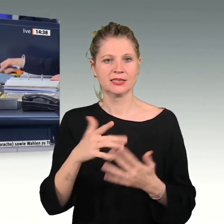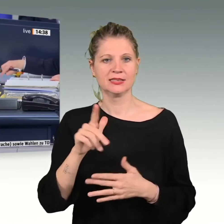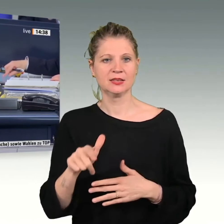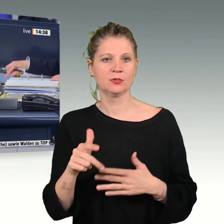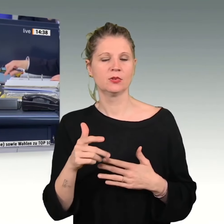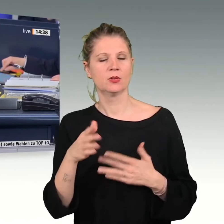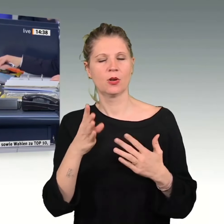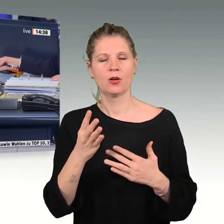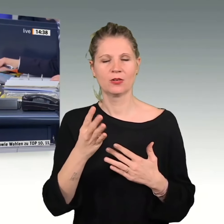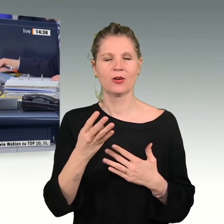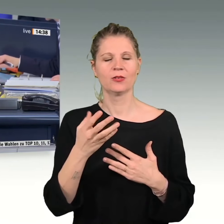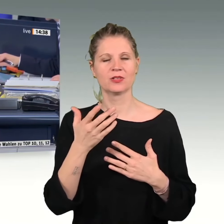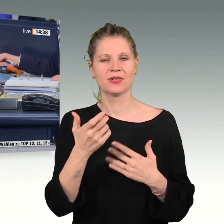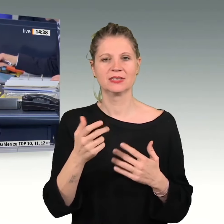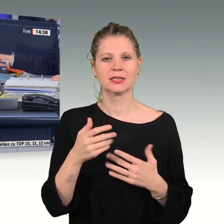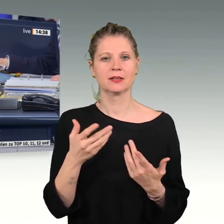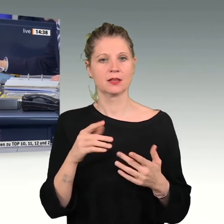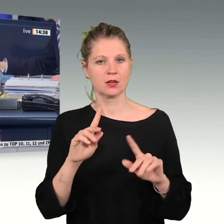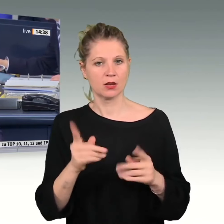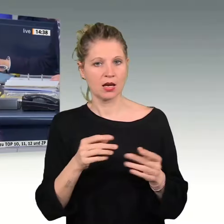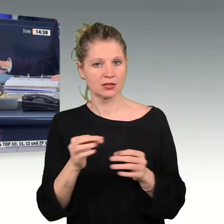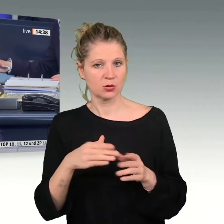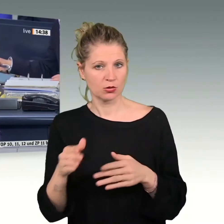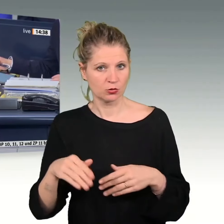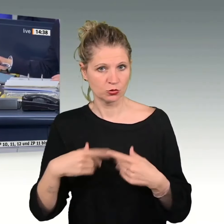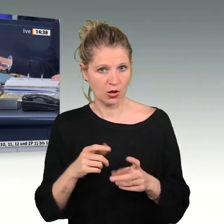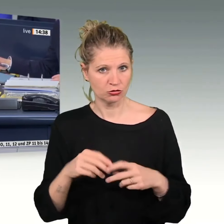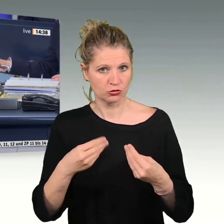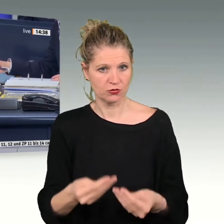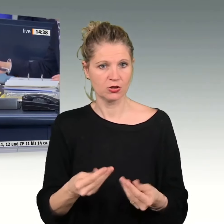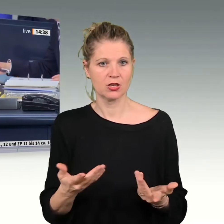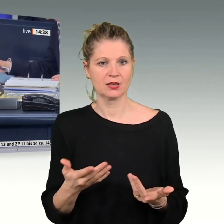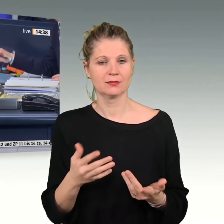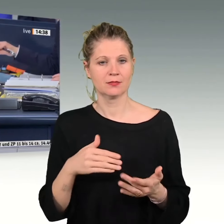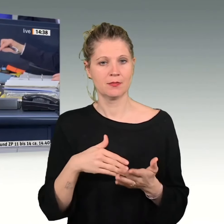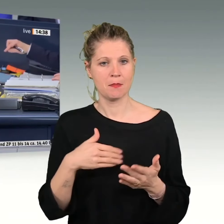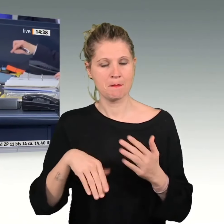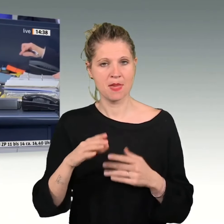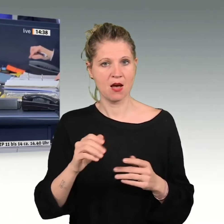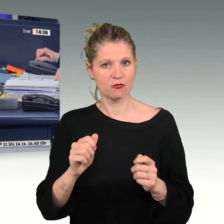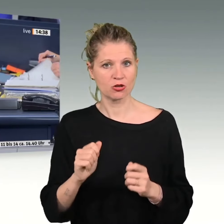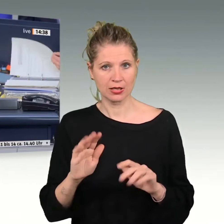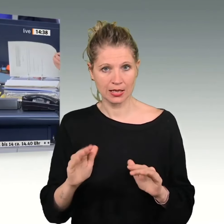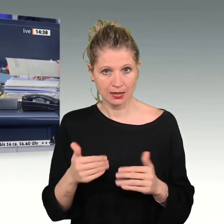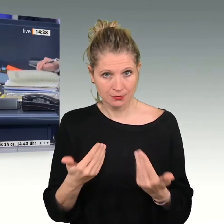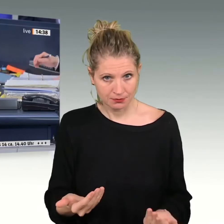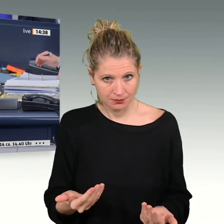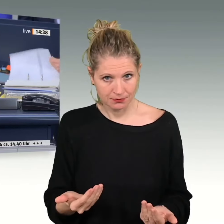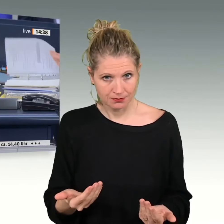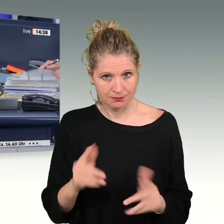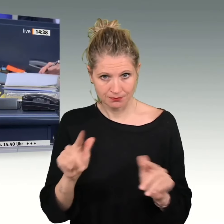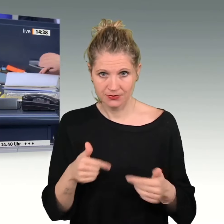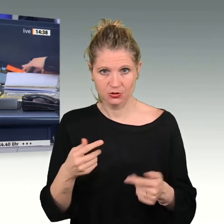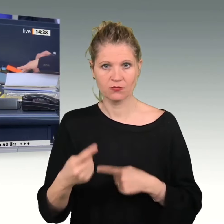vorgeschlagen. Gibt es weitere Vorschläge? Das sehe ich nicht. Dann verfahren wir so. Ich rufe auf die Tagesordnungspunkte 30 a bis e.